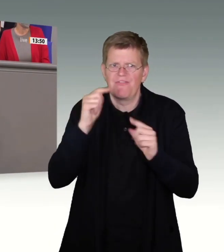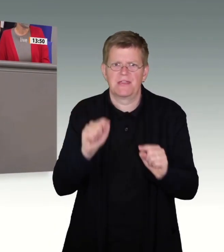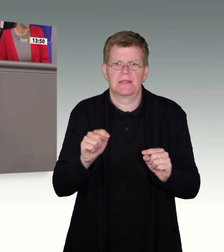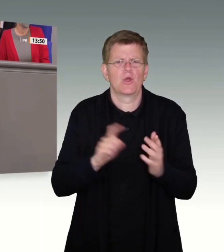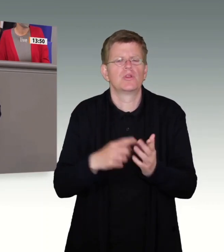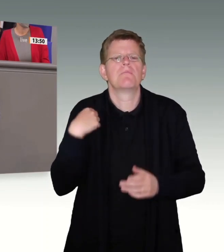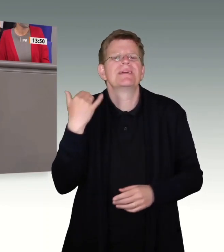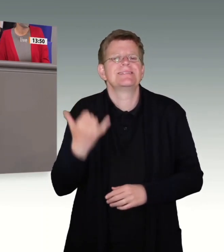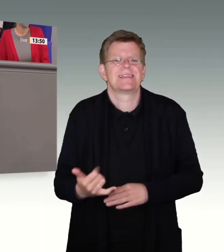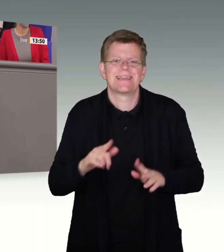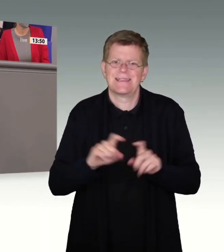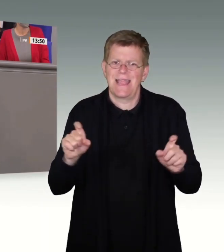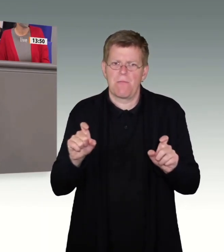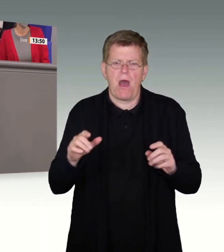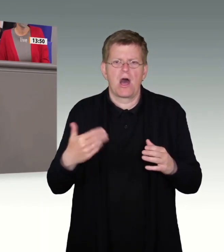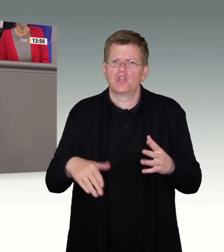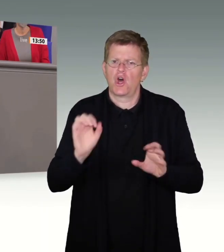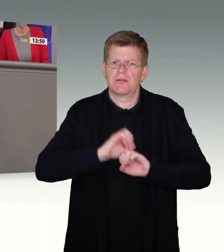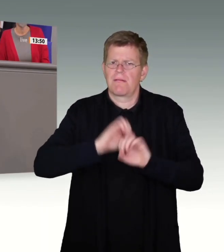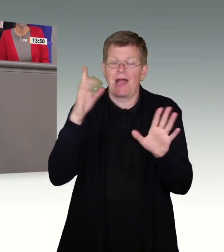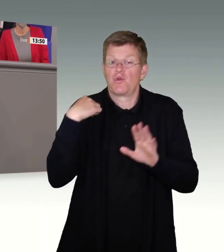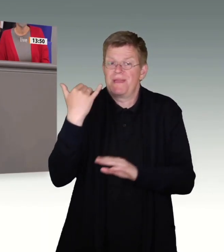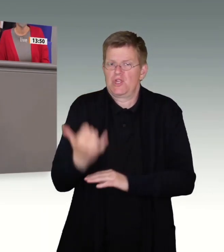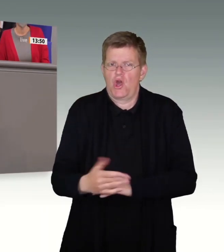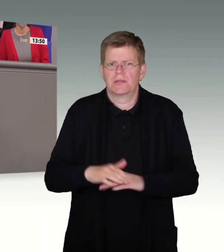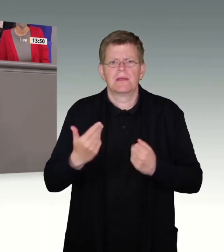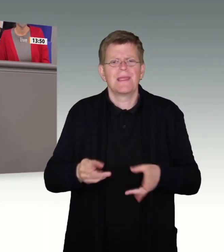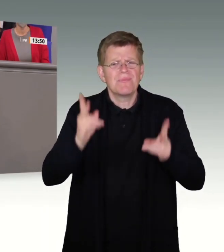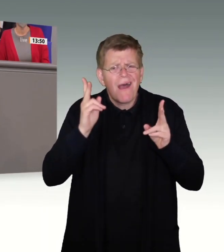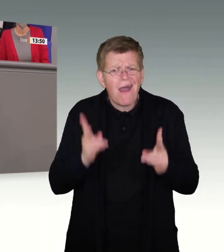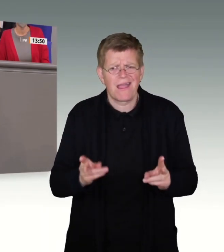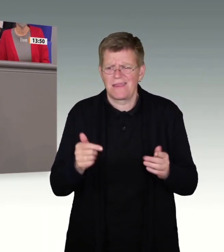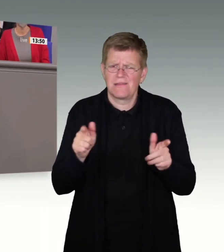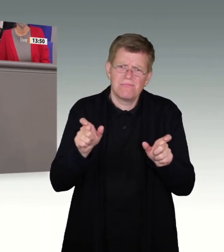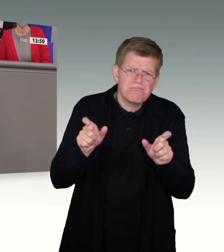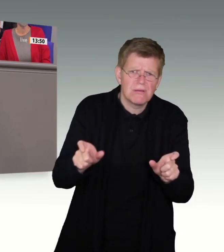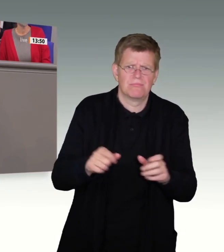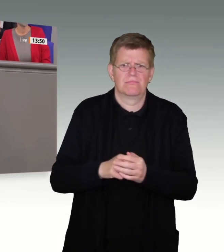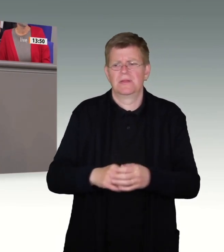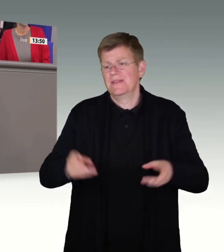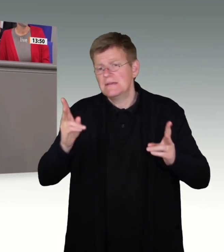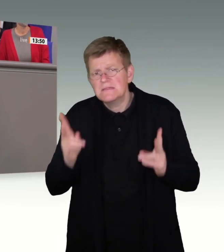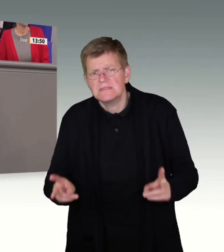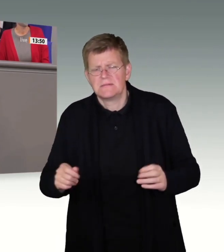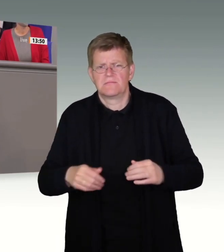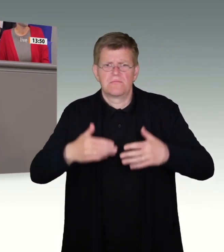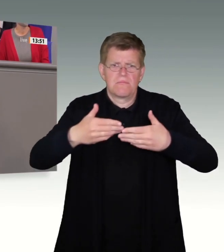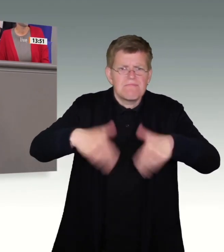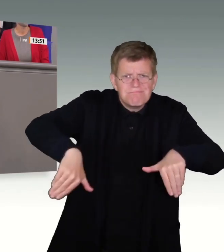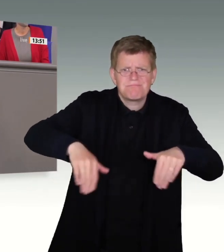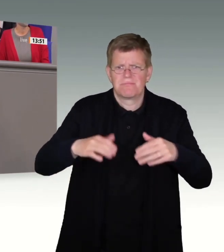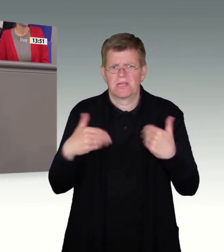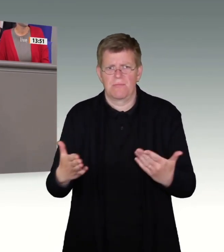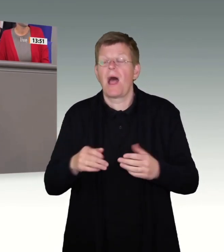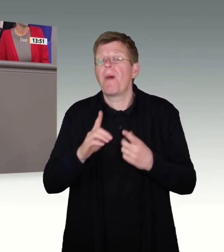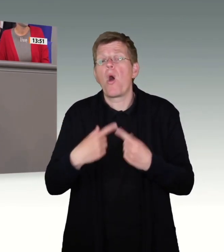zufriedenstellend gelingt in Deutschland. Es gibt rechtliche Hindernisse, es gibt tatsächliche Hindernisse, die wir in Deutschland haben, aber es gibt auch ganz andere